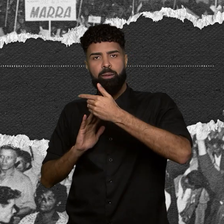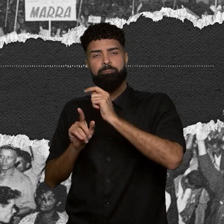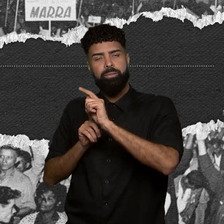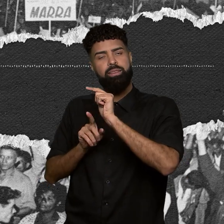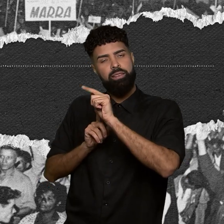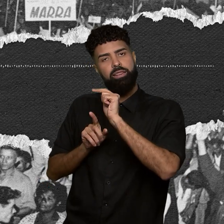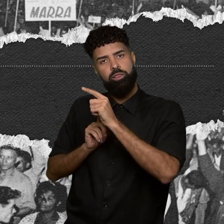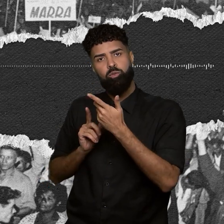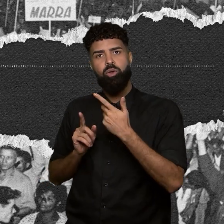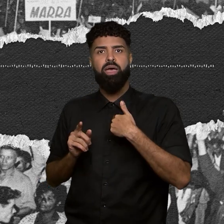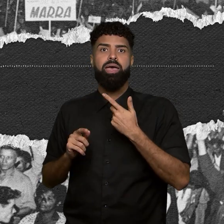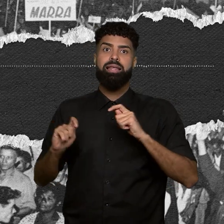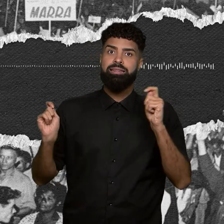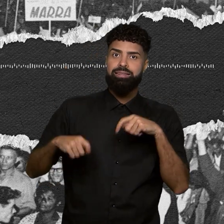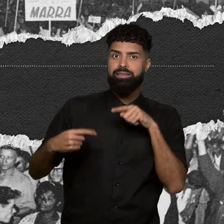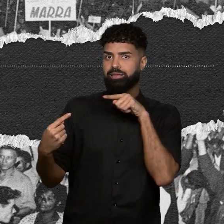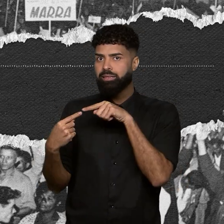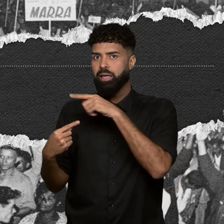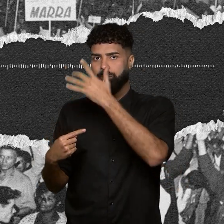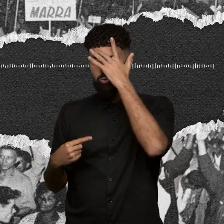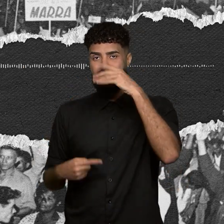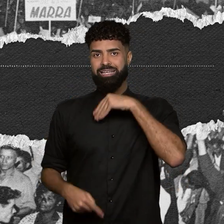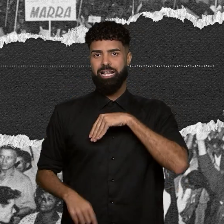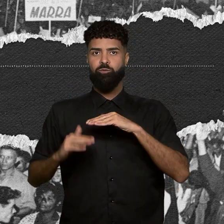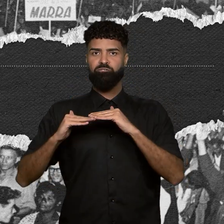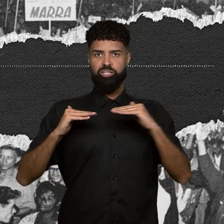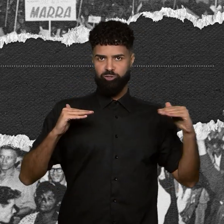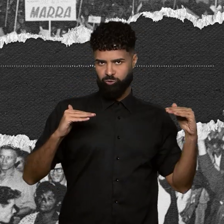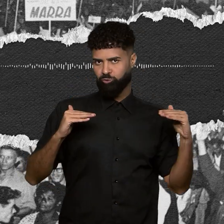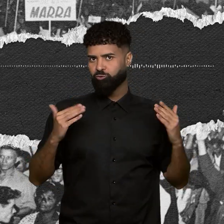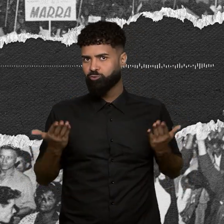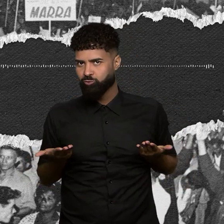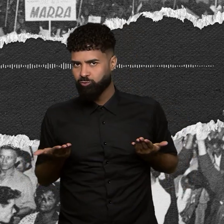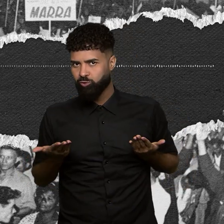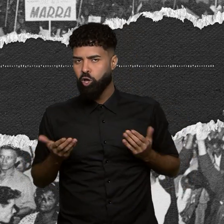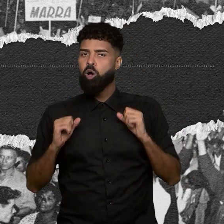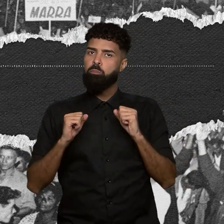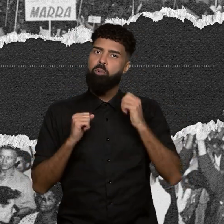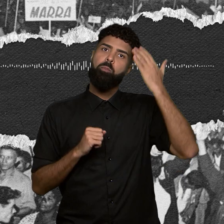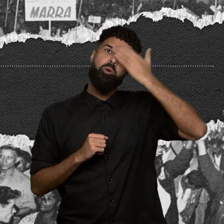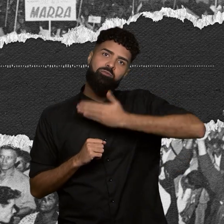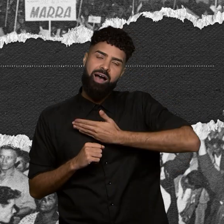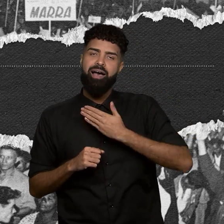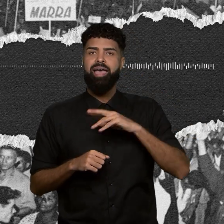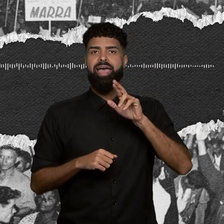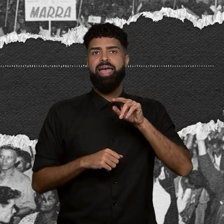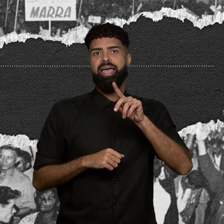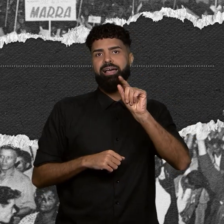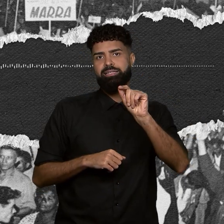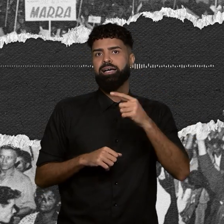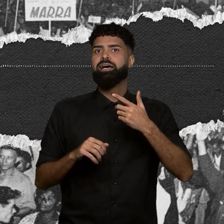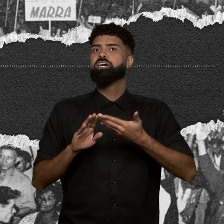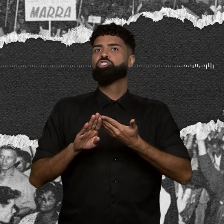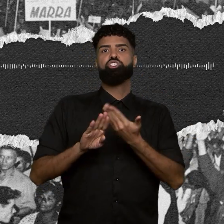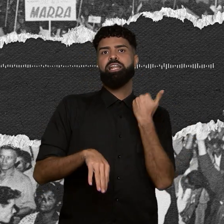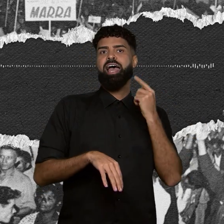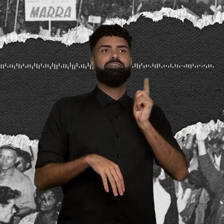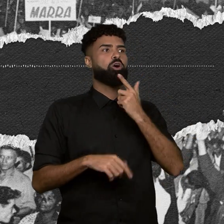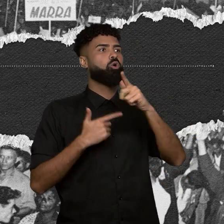acessível para quem tivesse salário fixo, podia comprovar a renda, deixando de fora os restantes dos trabalhadores que